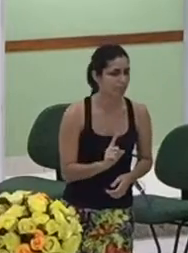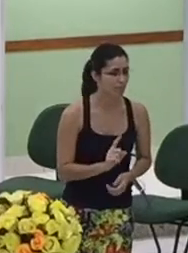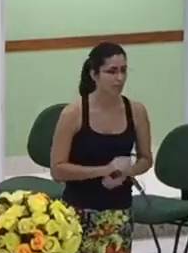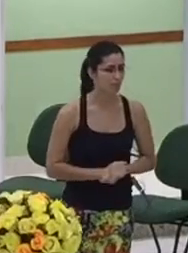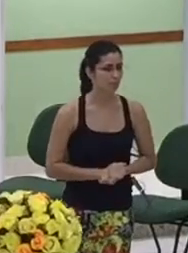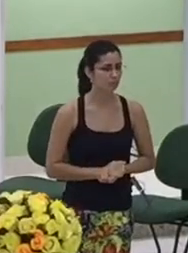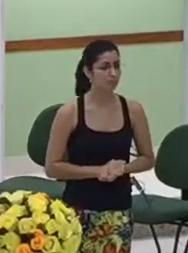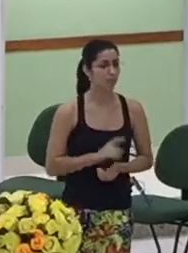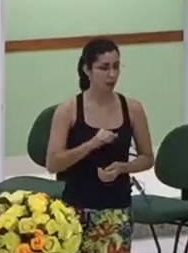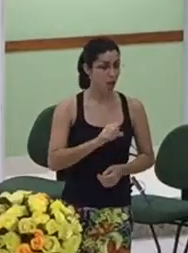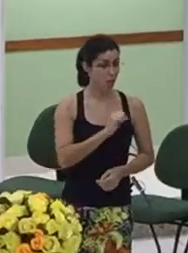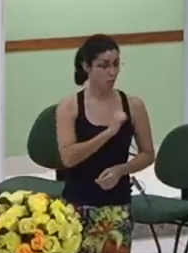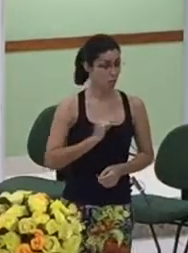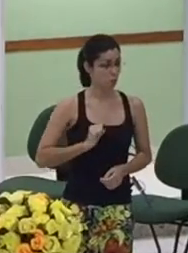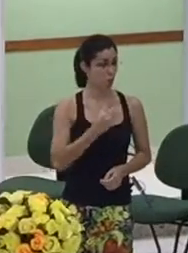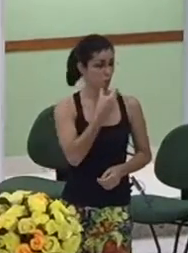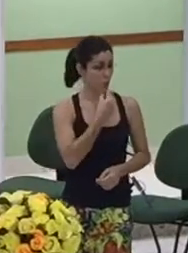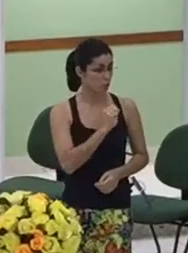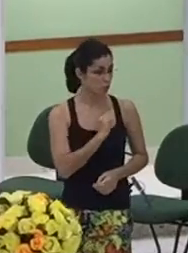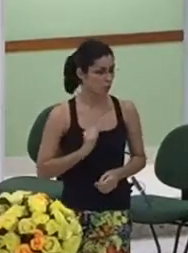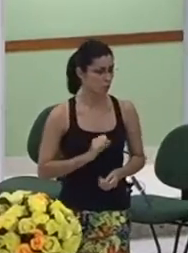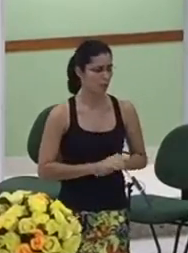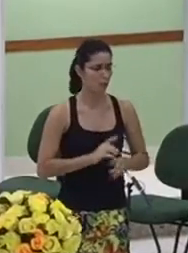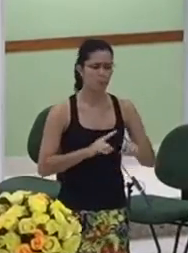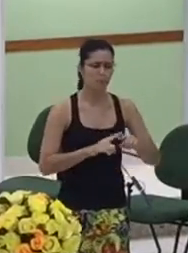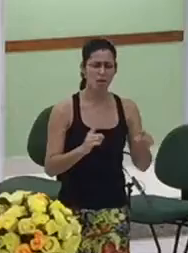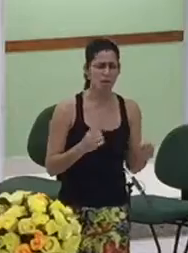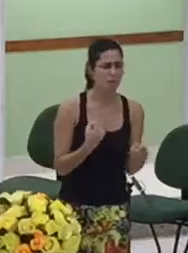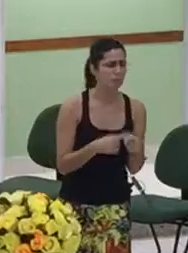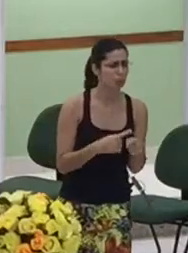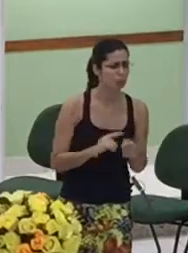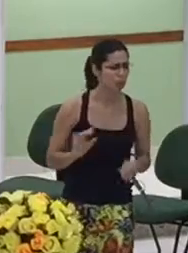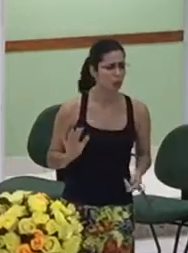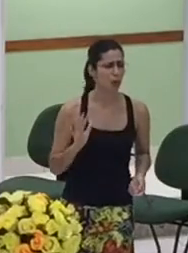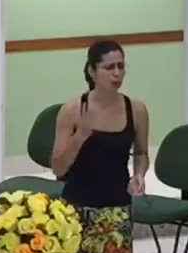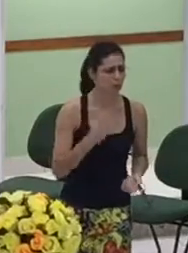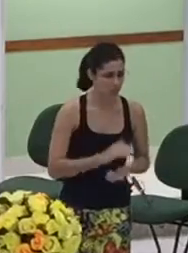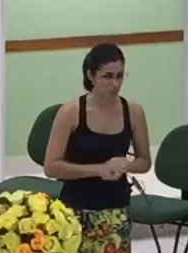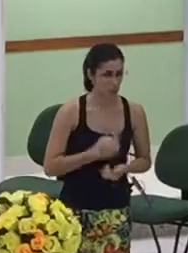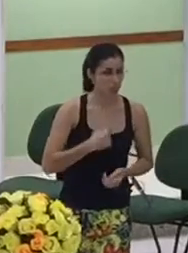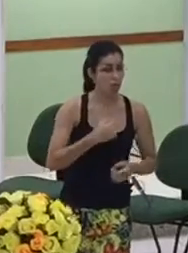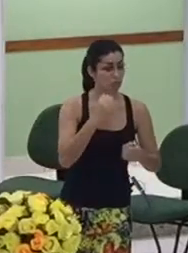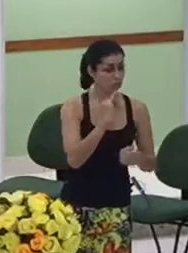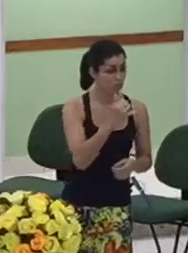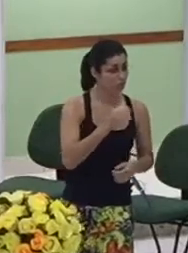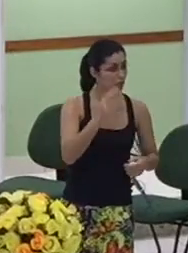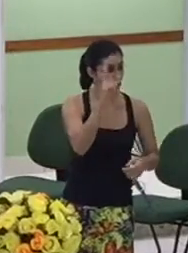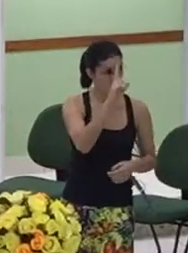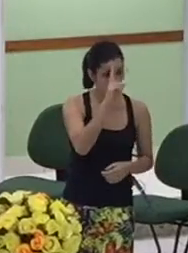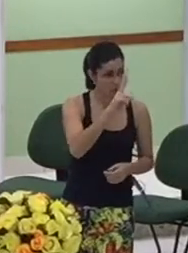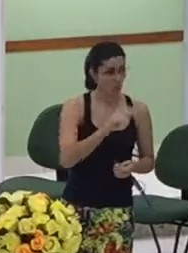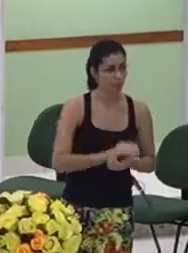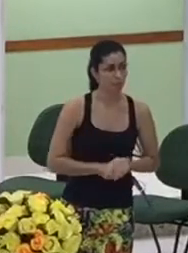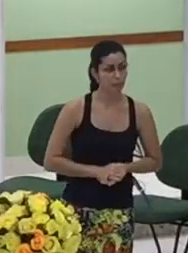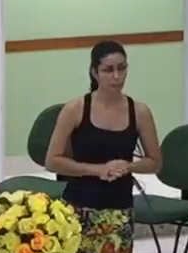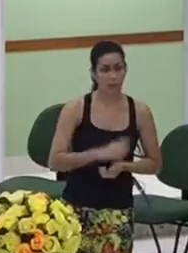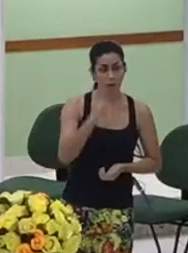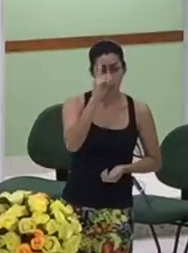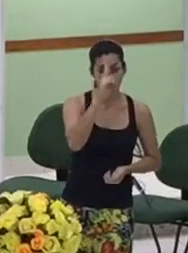situação toda a situação se vê o seguinte Tamar a história está contada no capítulo 38 de Gênesis